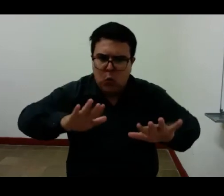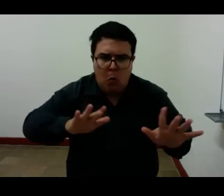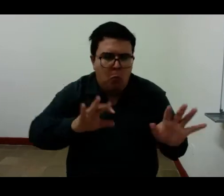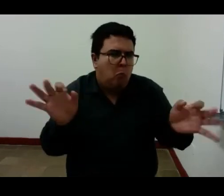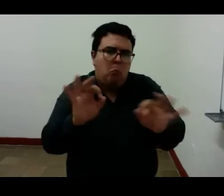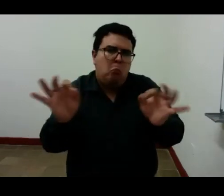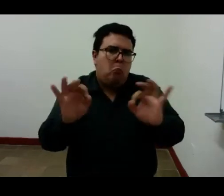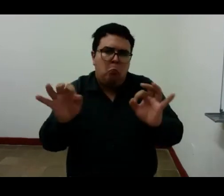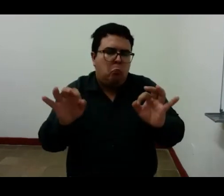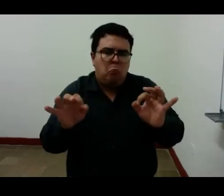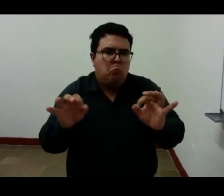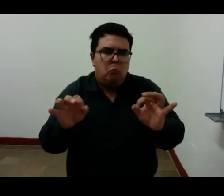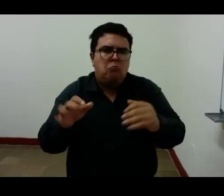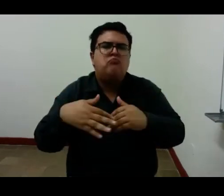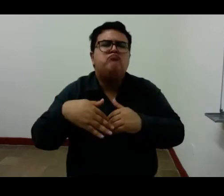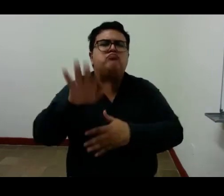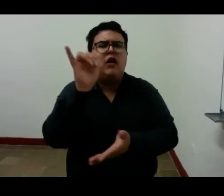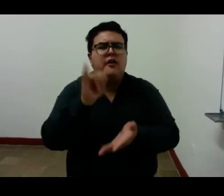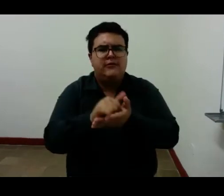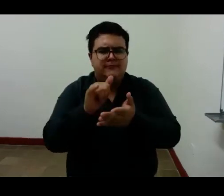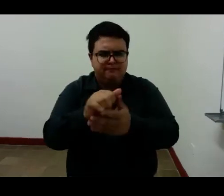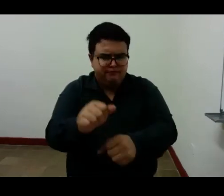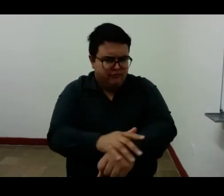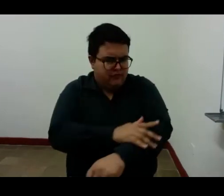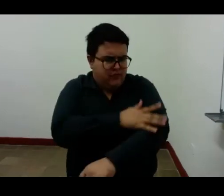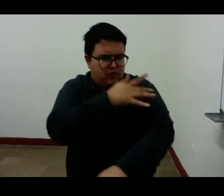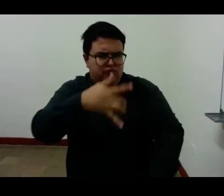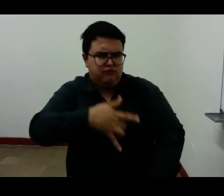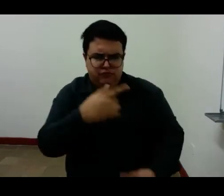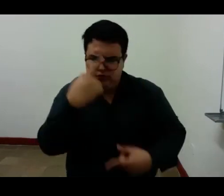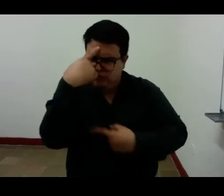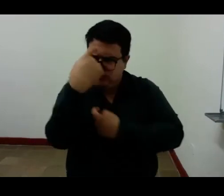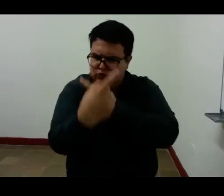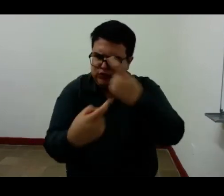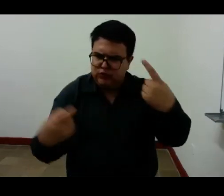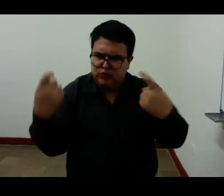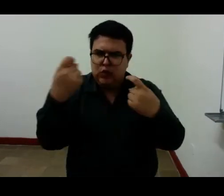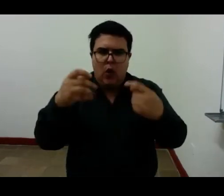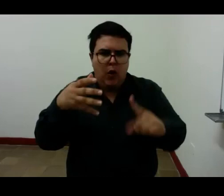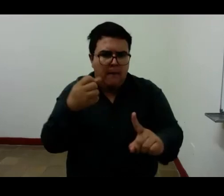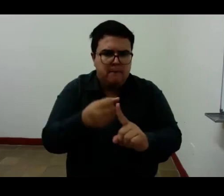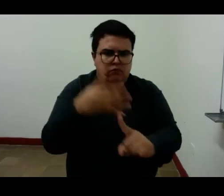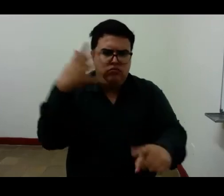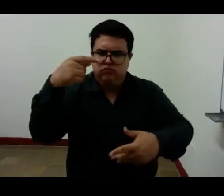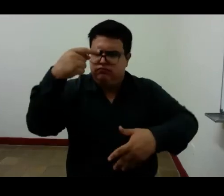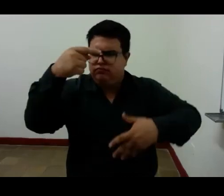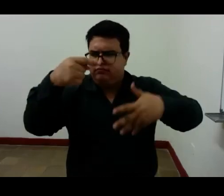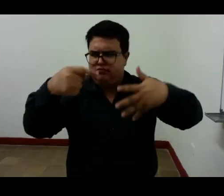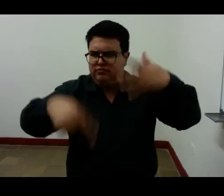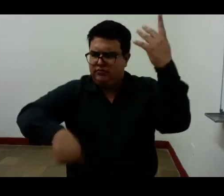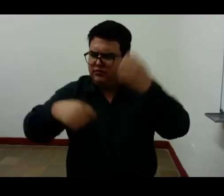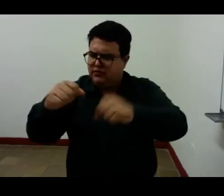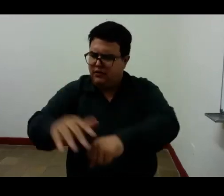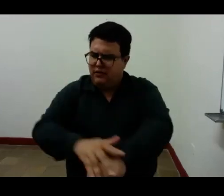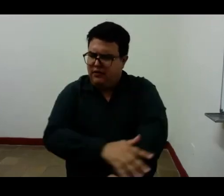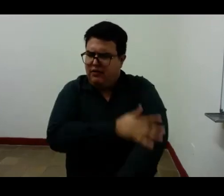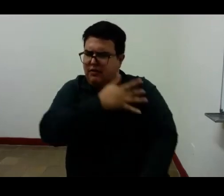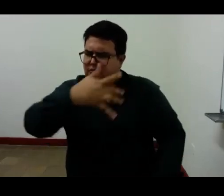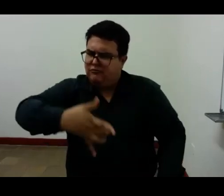sino por su capacidad de multiplicar infinitamente la sensación fluida de la vida